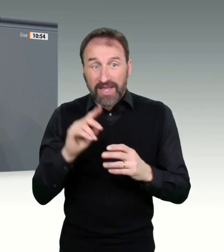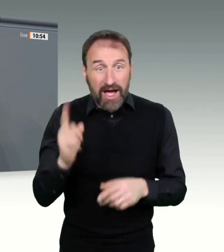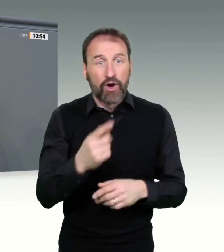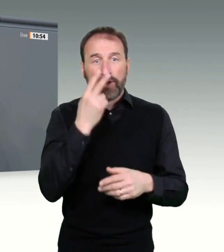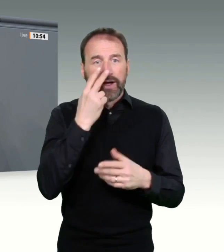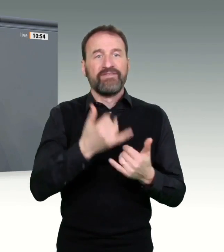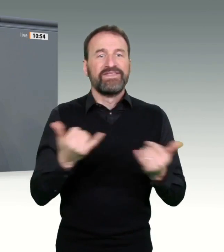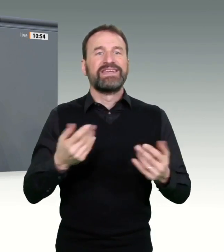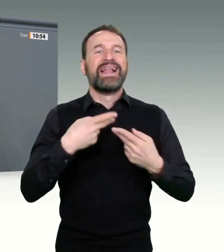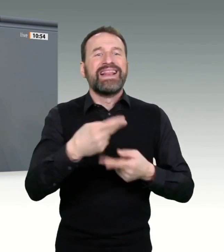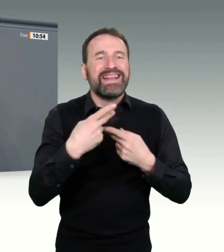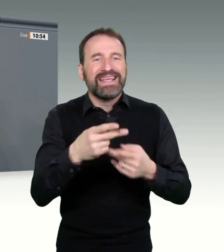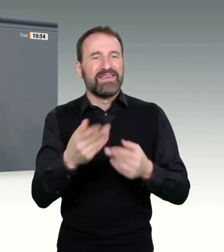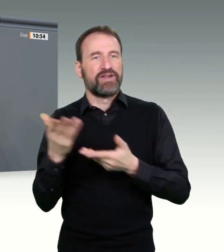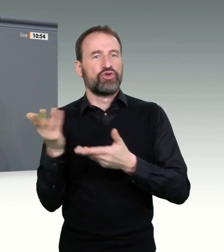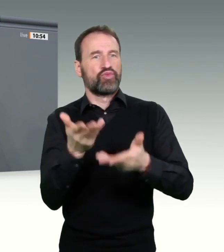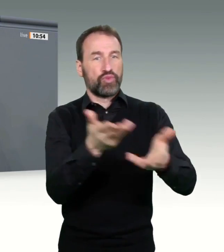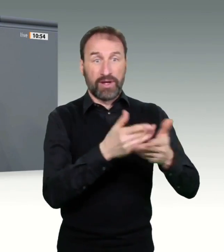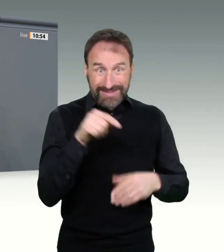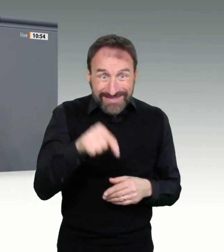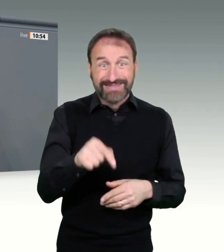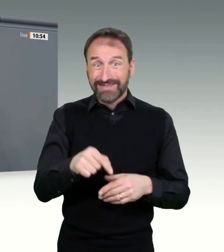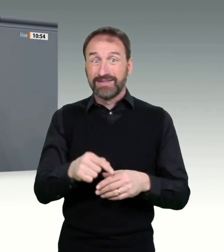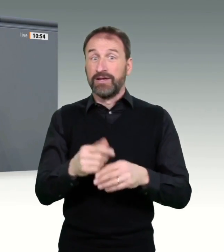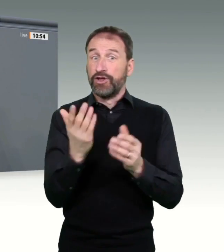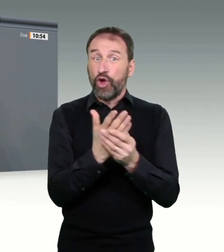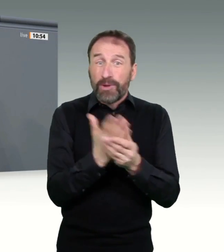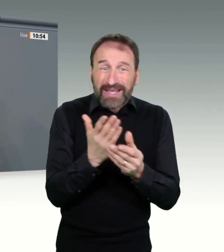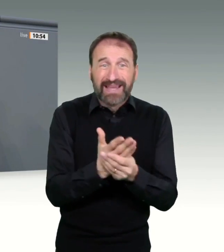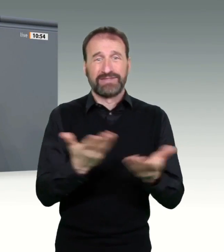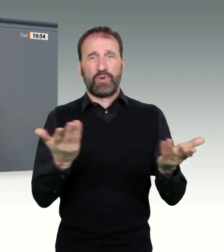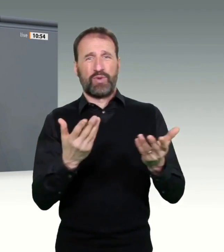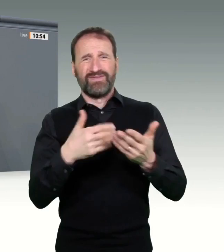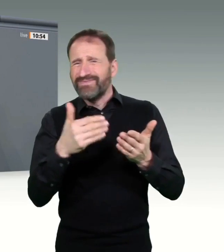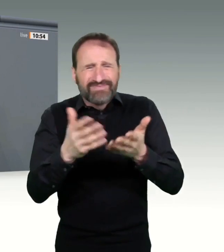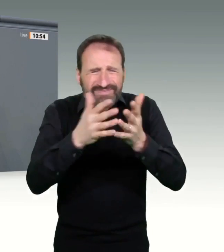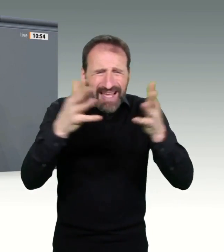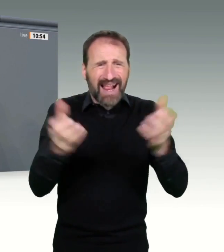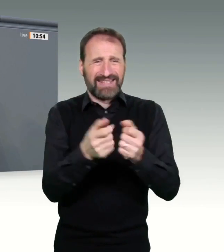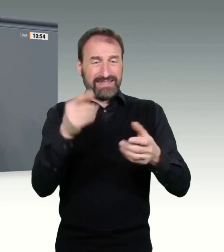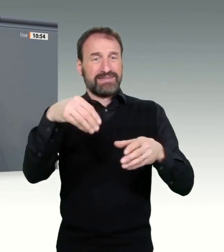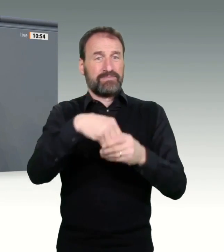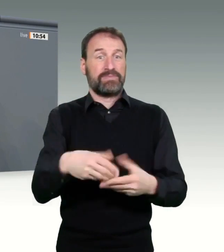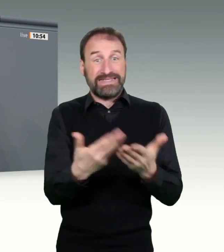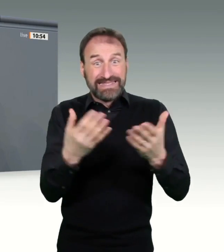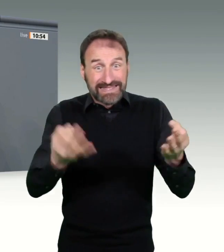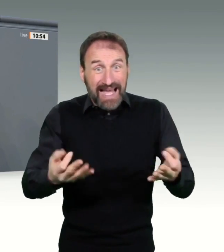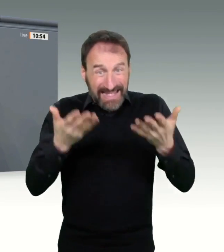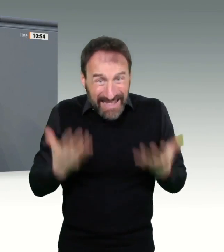unter Volllast Tag und Nacht impfen zu können. Darum geht es. Sie müssen in die Lage versetzt werden, loszulegen mit